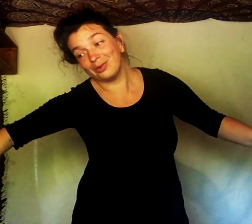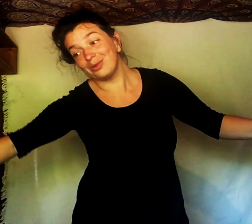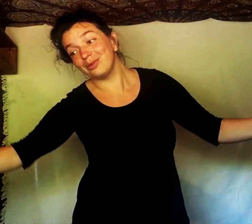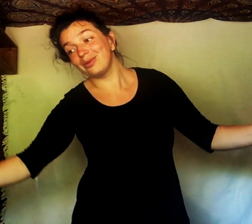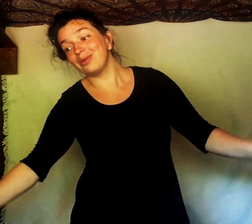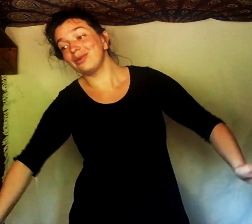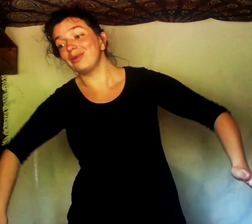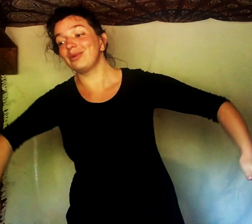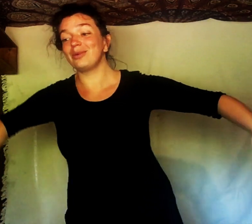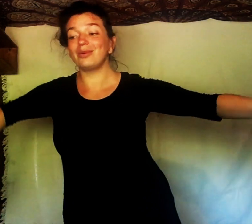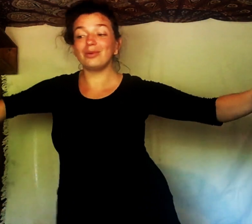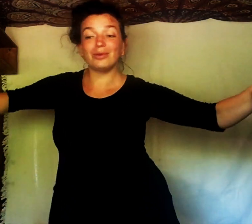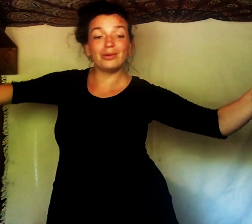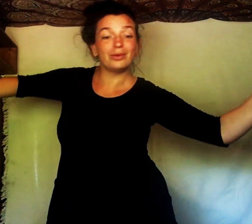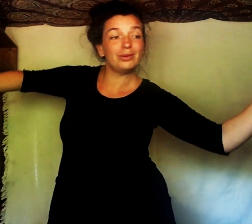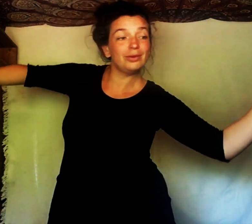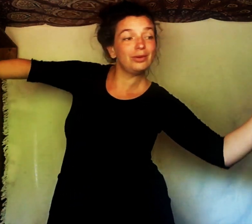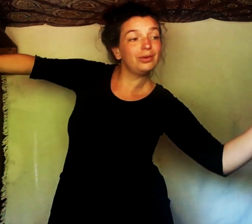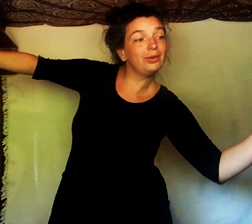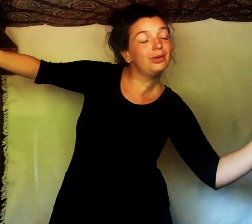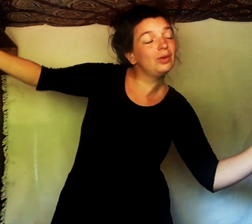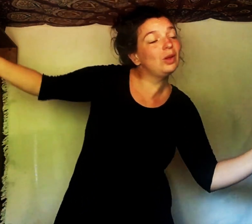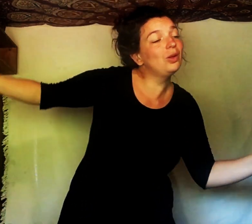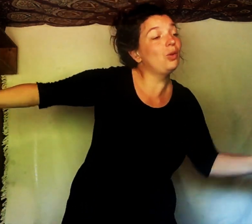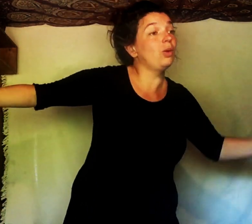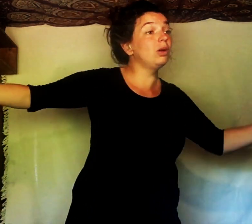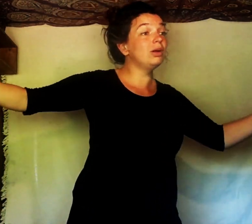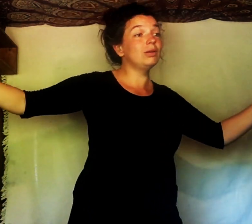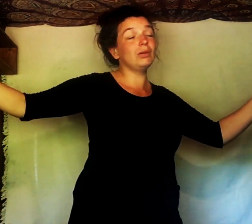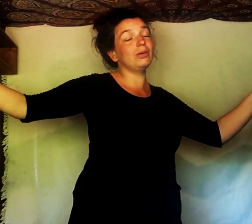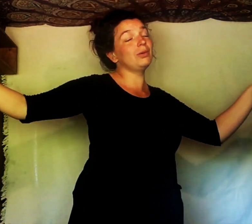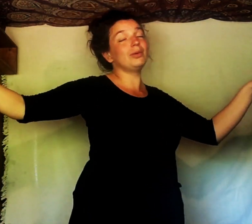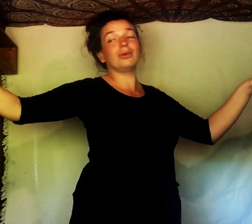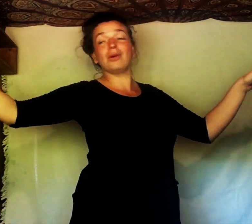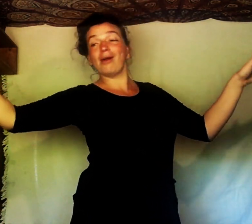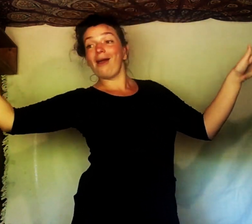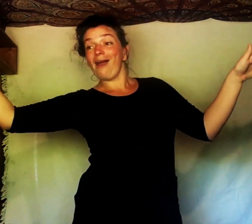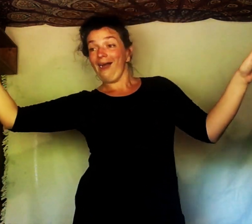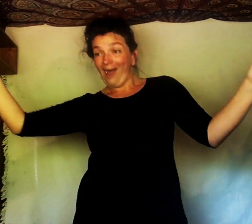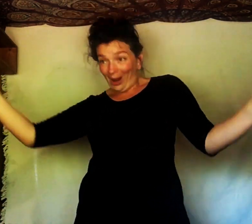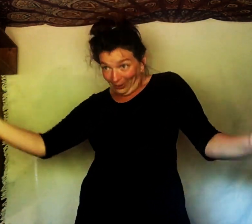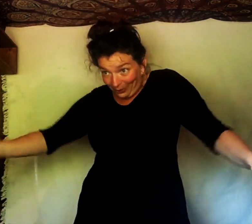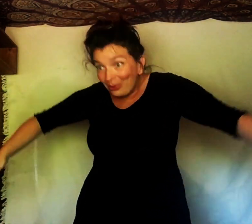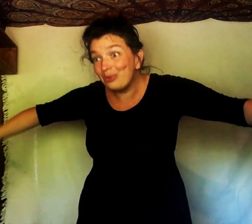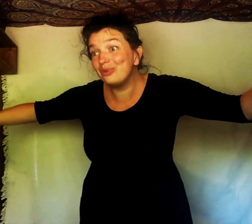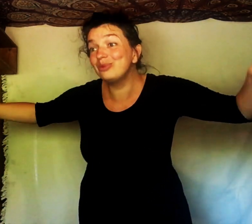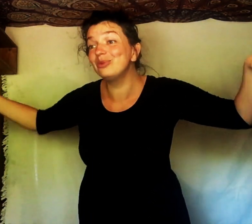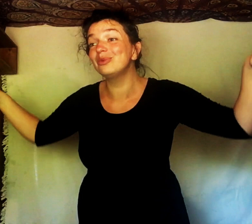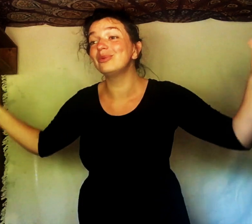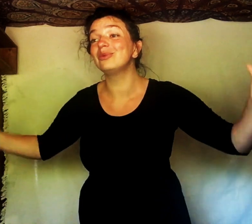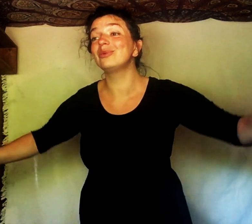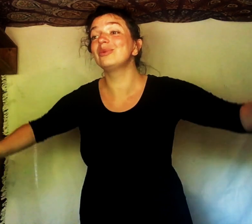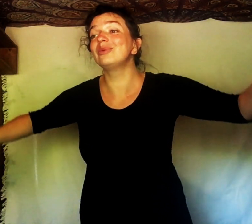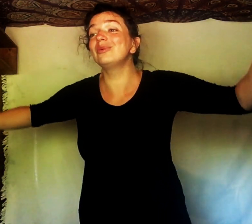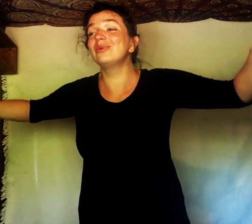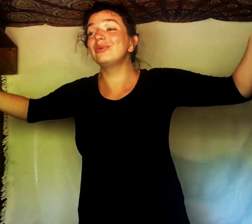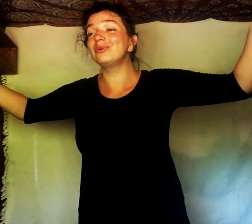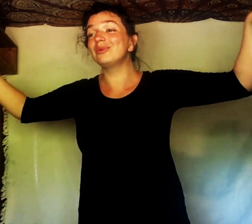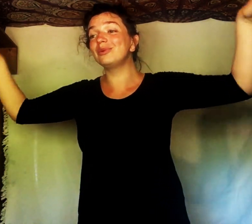Et elle rentra. Douce et silencieuse, elle descendit à travers les arbres jusqu'à Sarah,